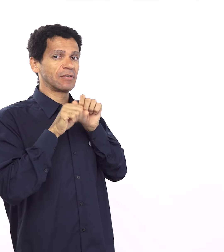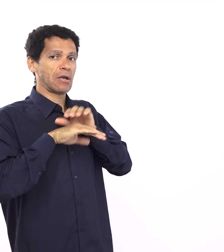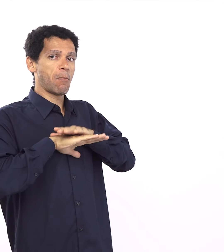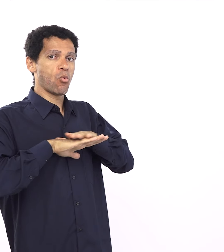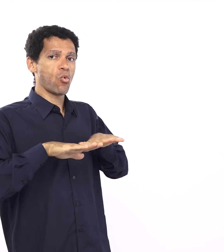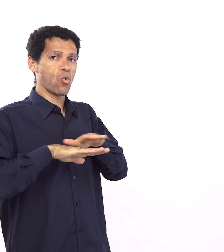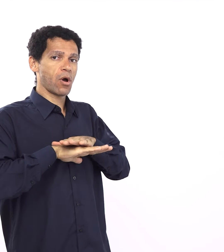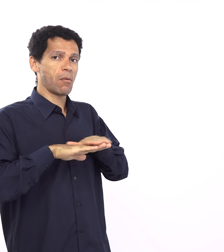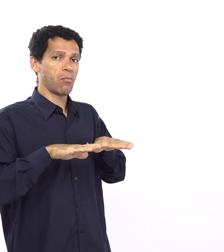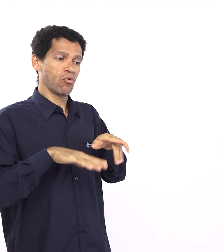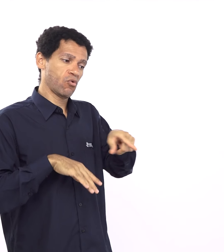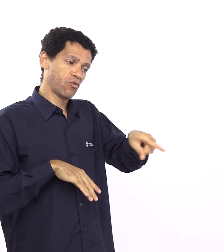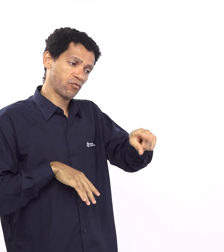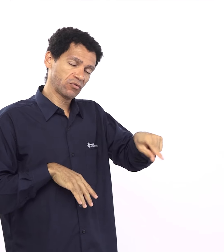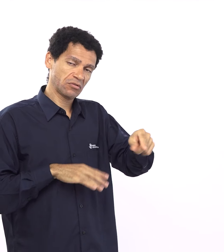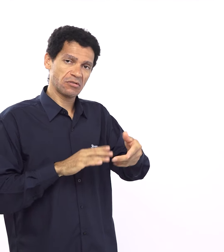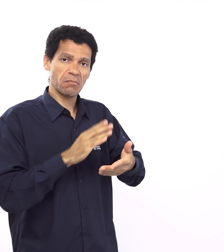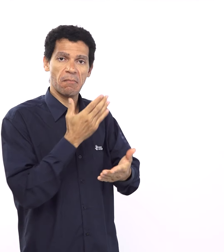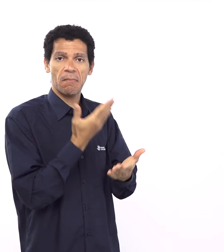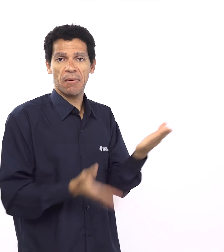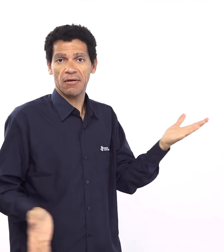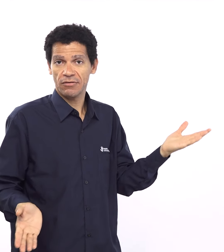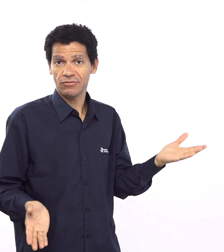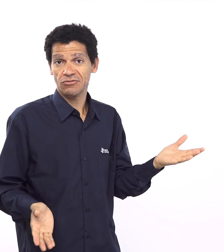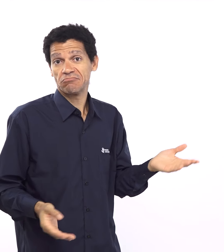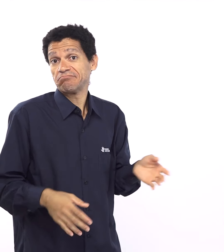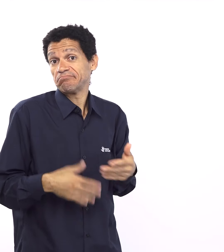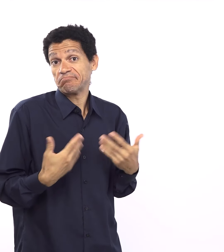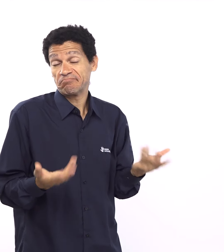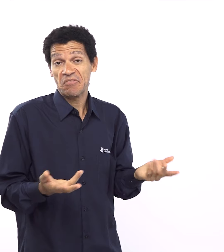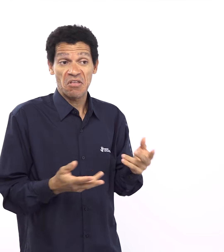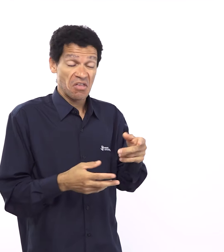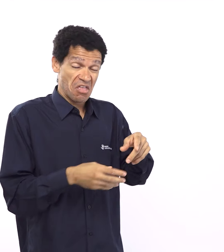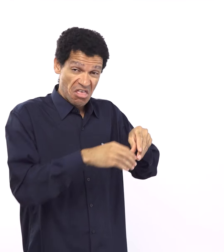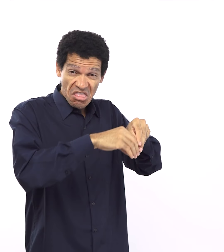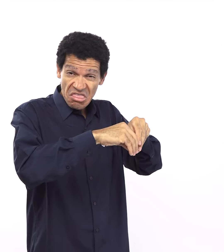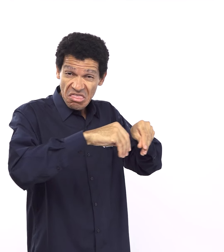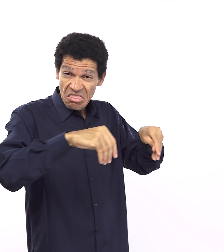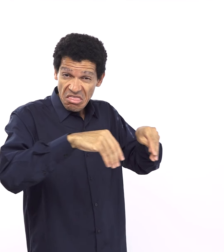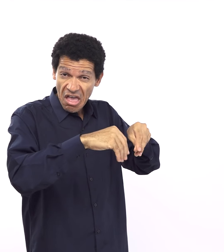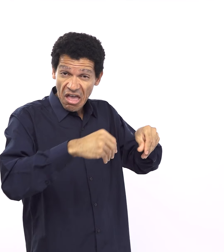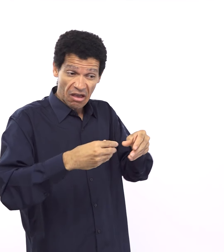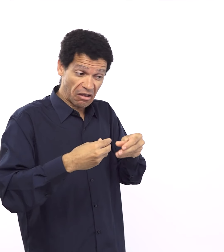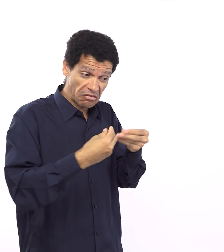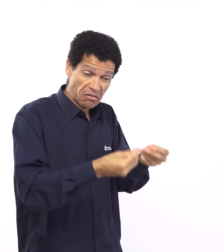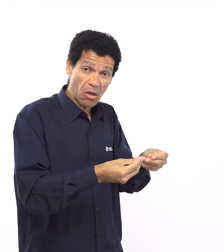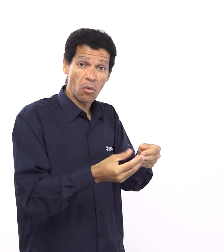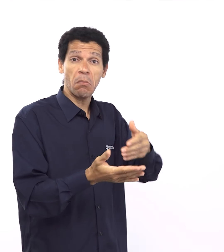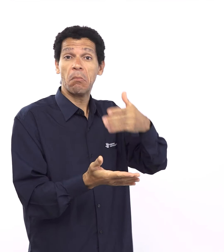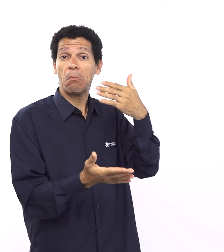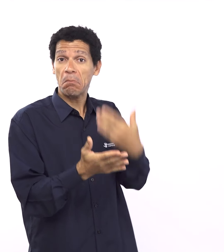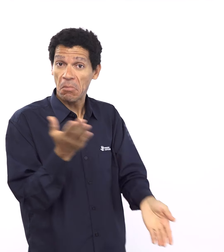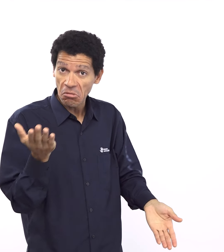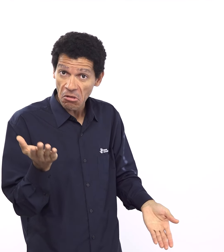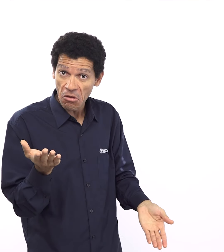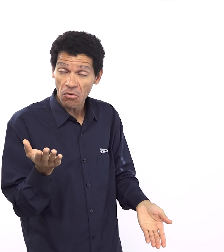cumpre da promessa é uma grande descendência e daí o André comentou agora sobre Moisés e o episódio que Deus